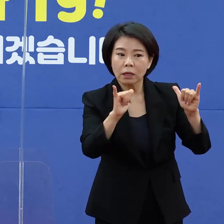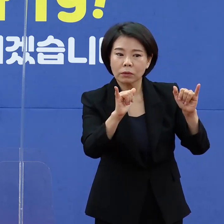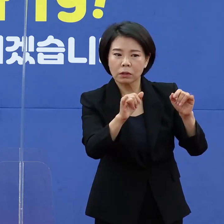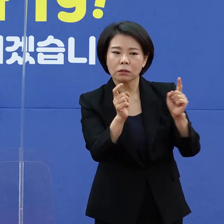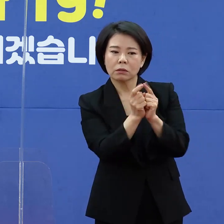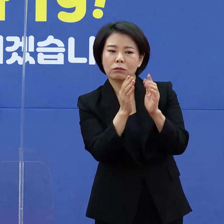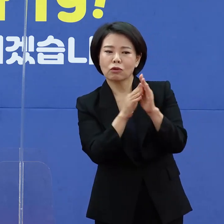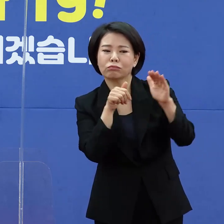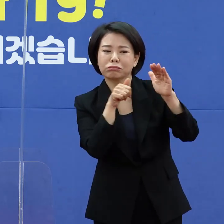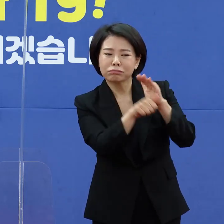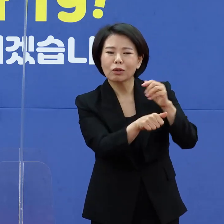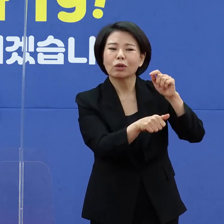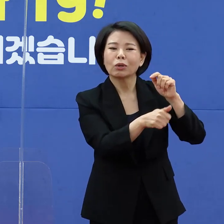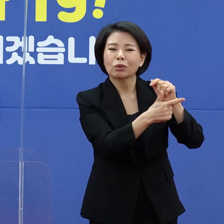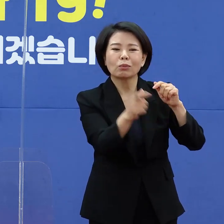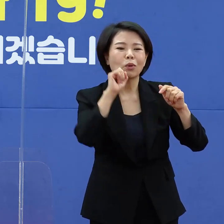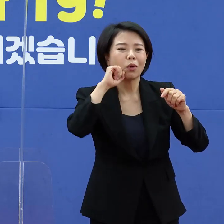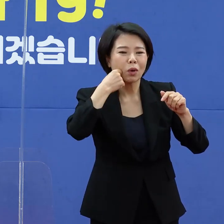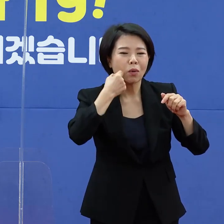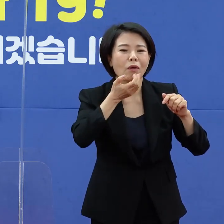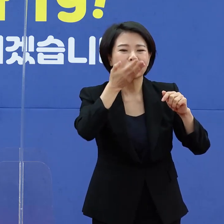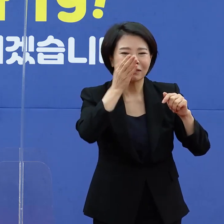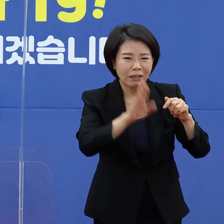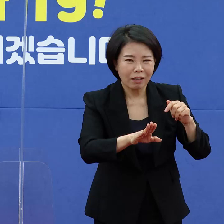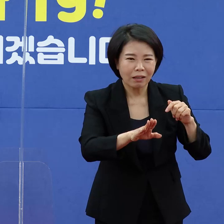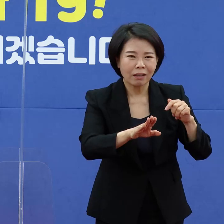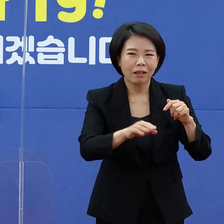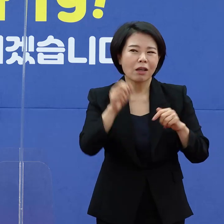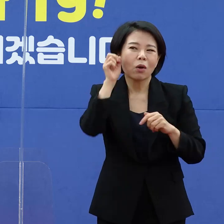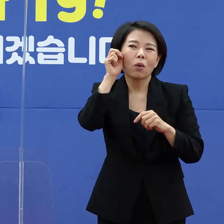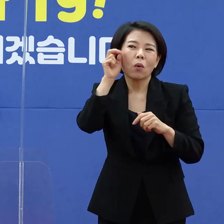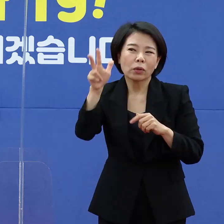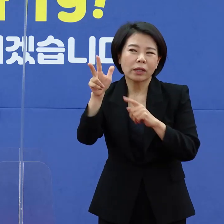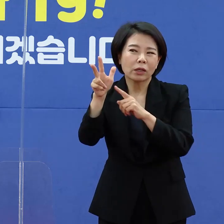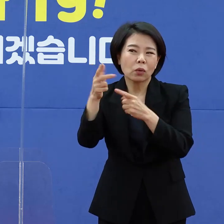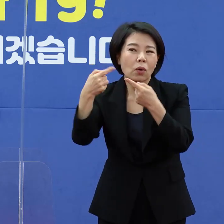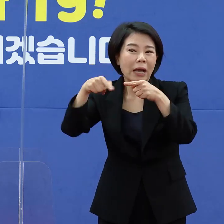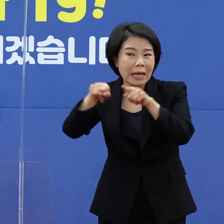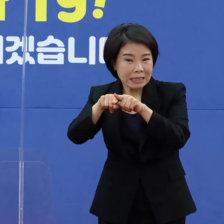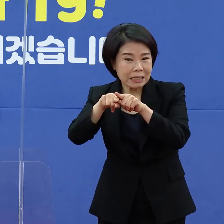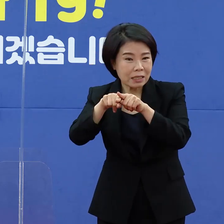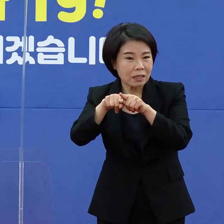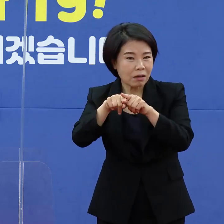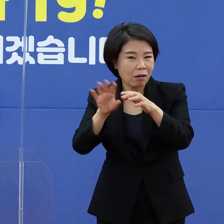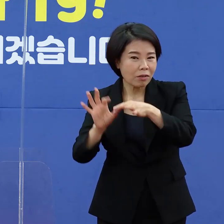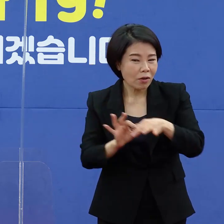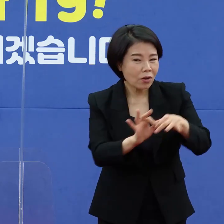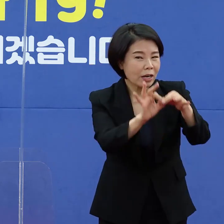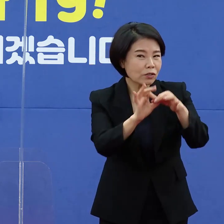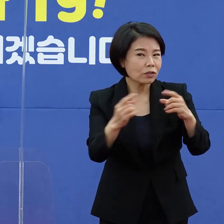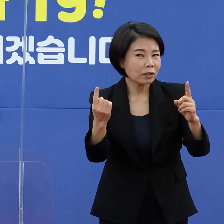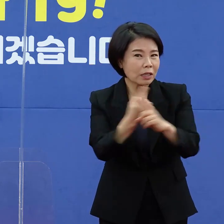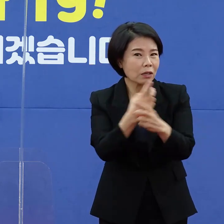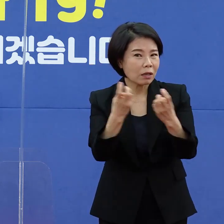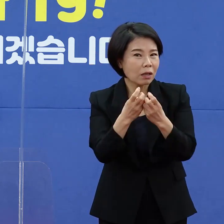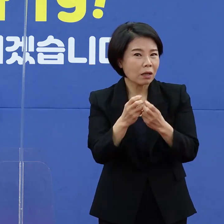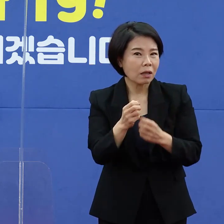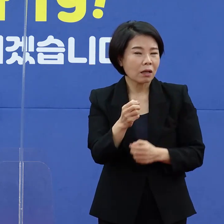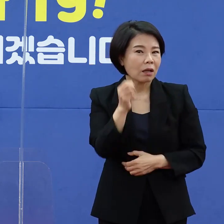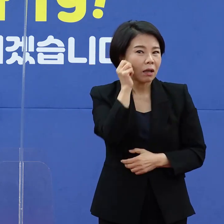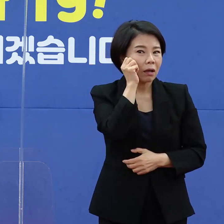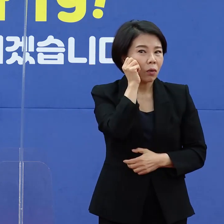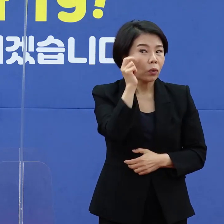직접 접근하기 어렵습니다. 그런데 그런 포털 등의 공유가 되는 그런 개선 방안이 있는지 궁금합니다. 포털이라는